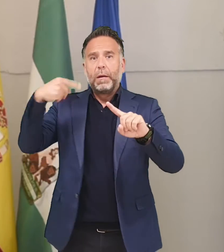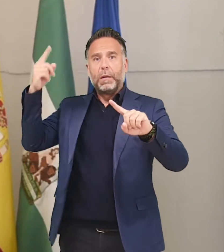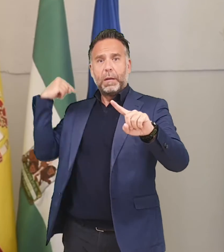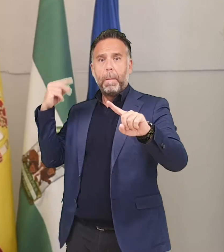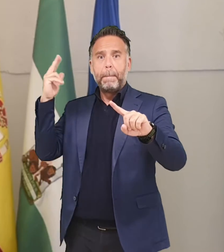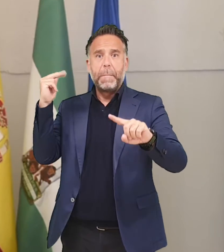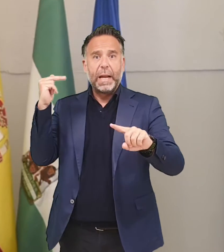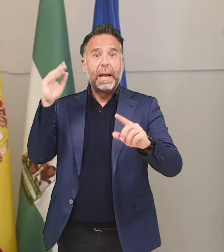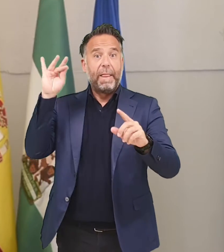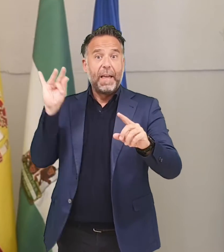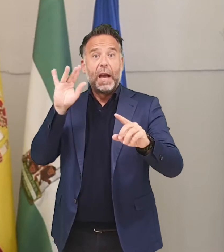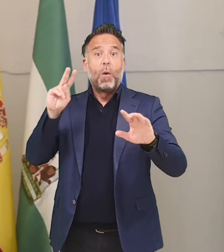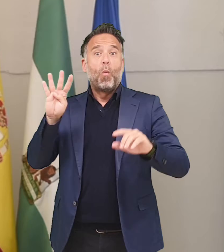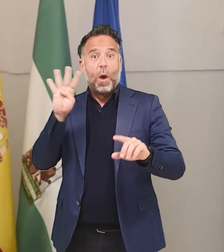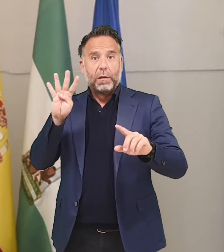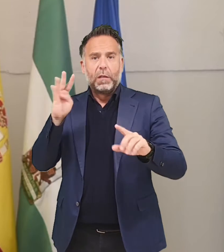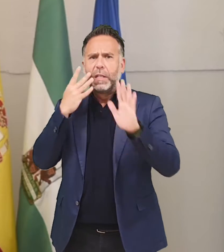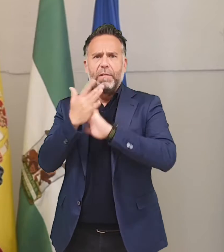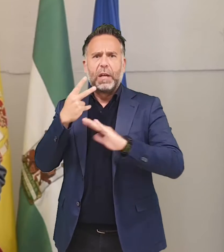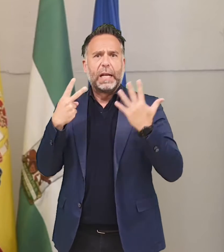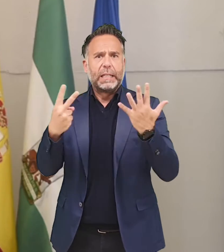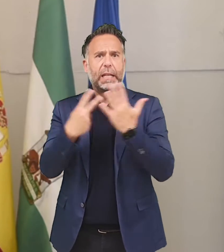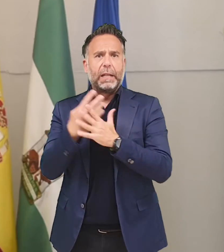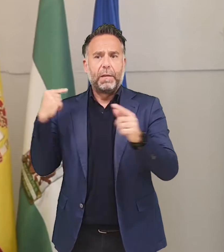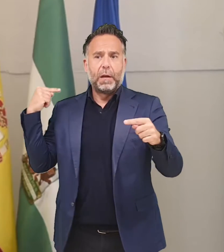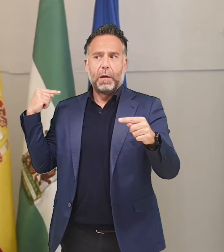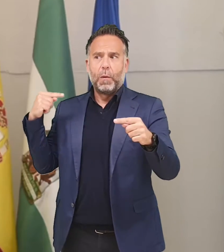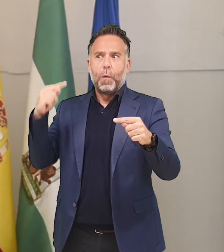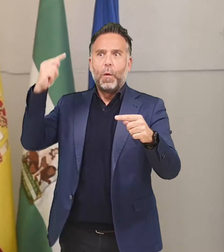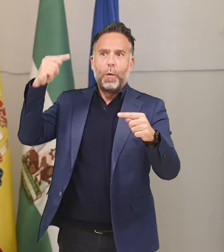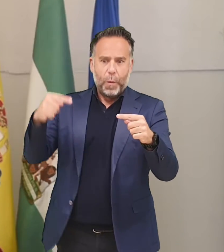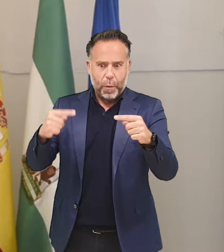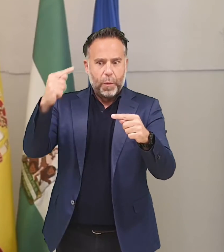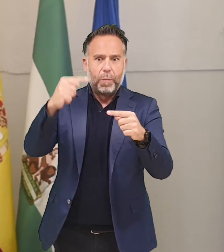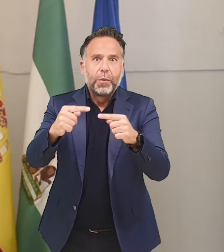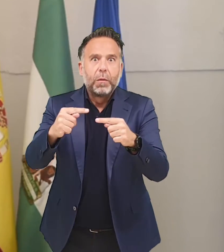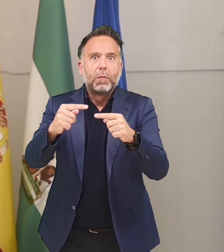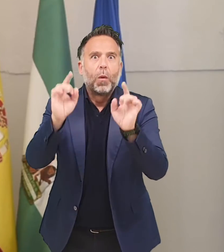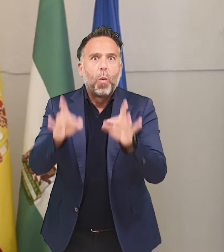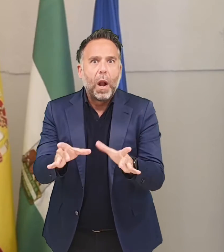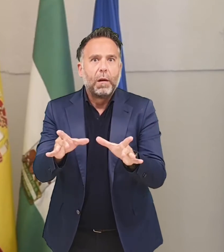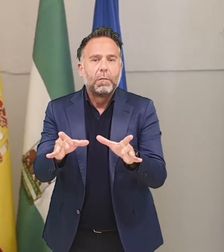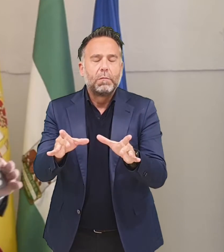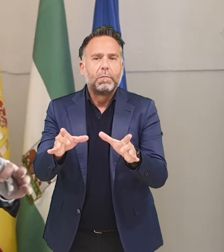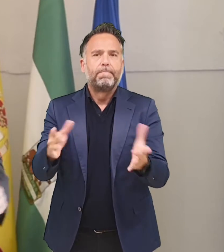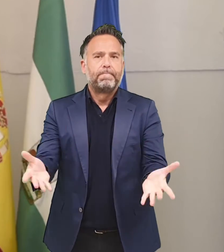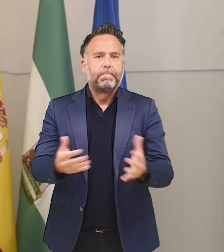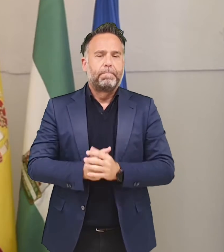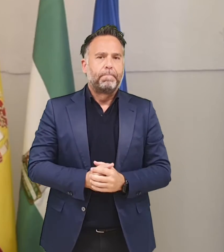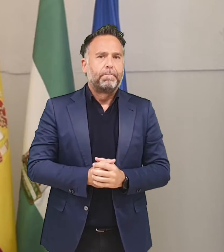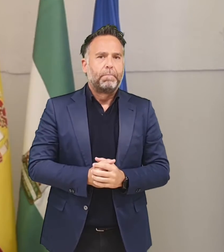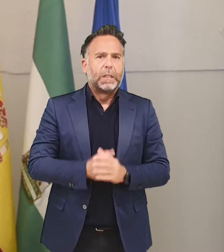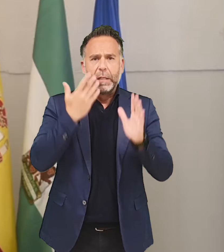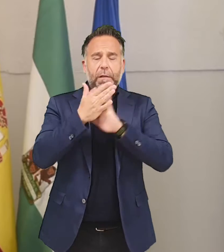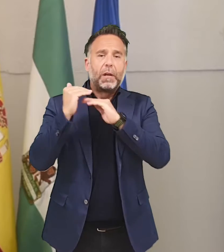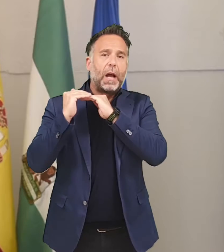misma que el viernes día 4. Es curioso que a lo largo de estos siete días ha habido evolución de subida, de bajada de subida y llegando al mismo